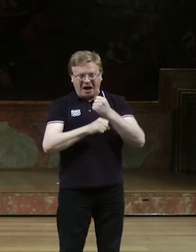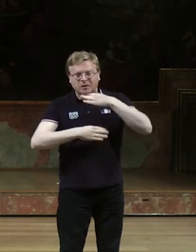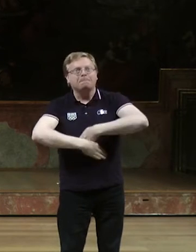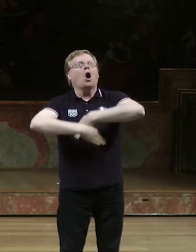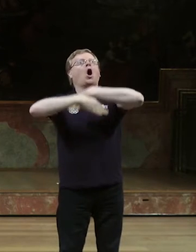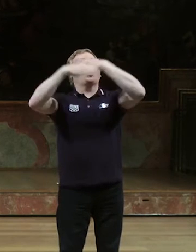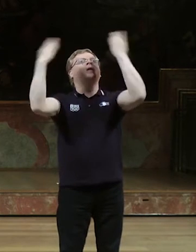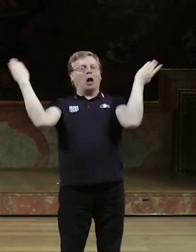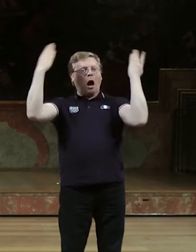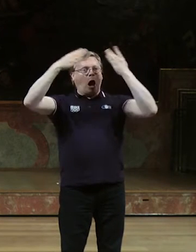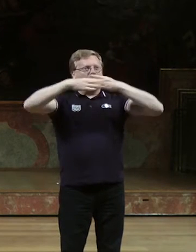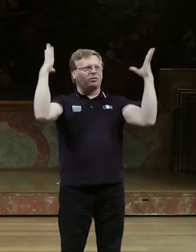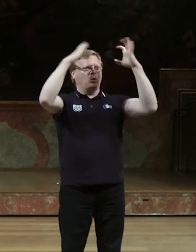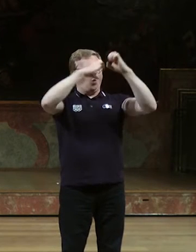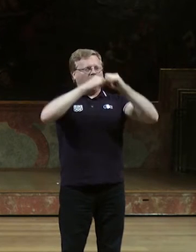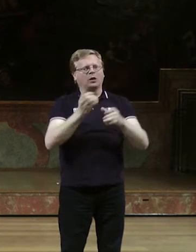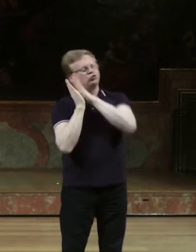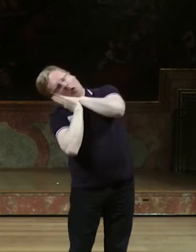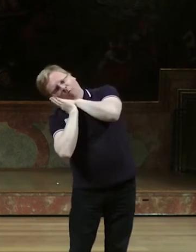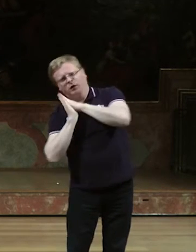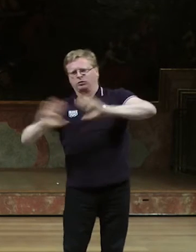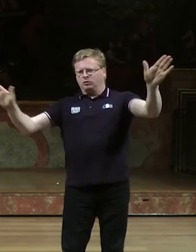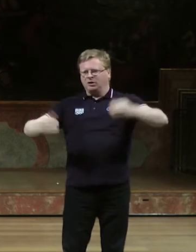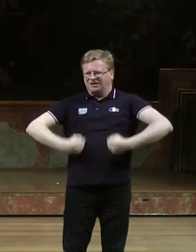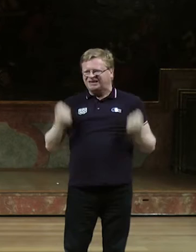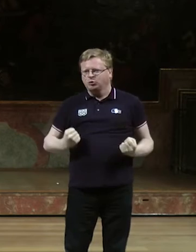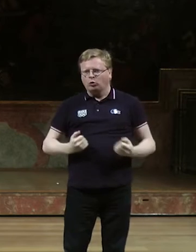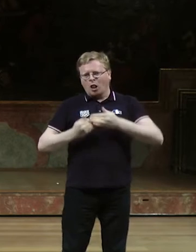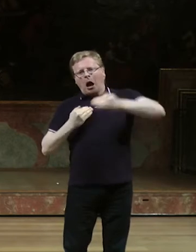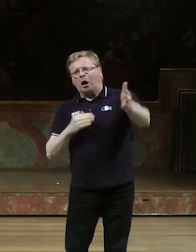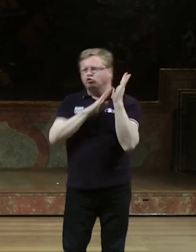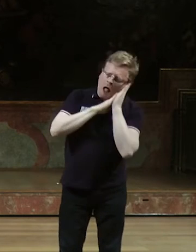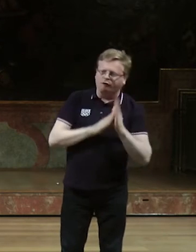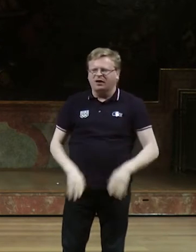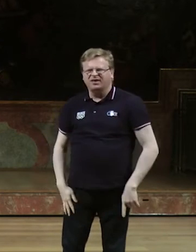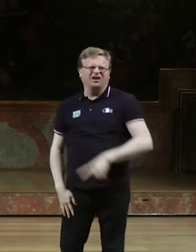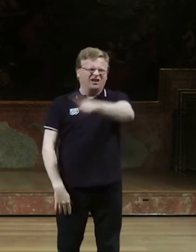am Abend nicht mehr Strom, sondern mit dem Feuer durch die Nacht gehen können. Darum geht es.